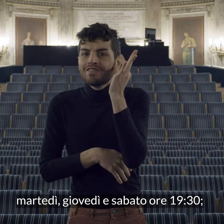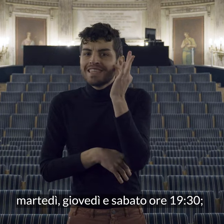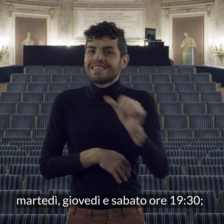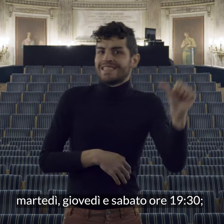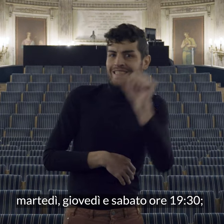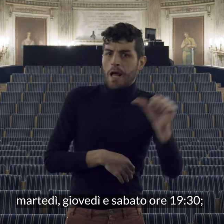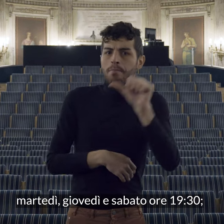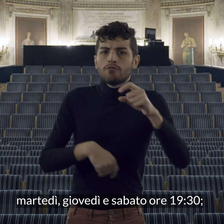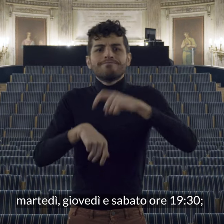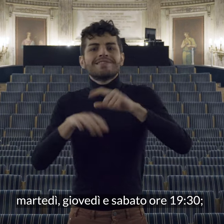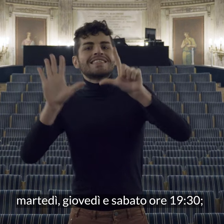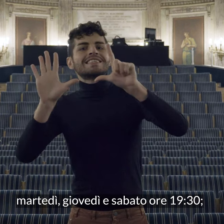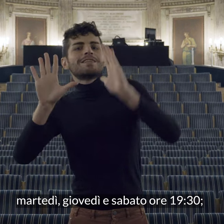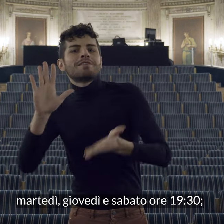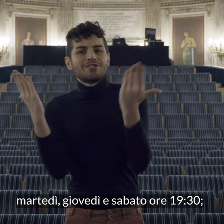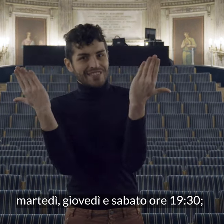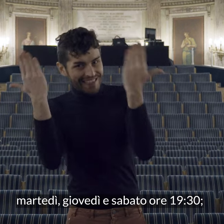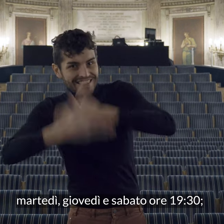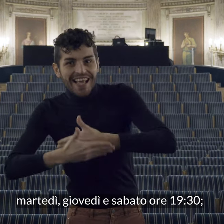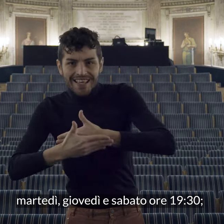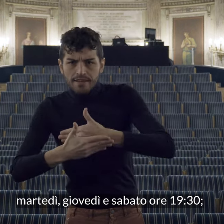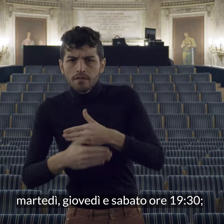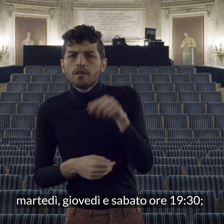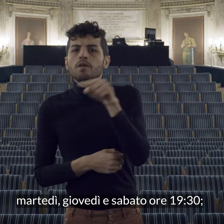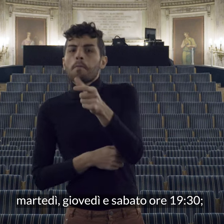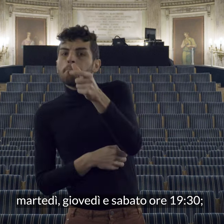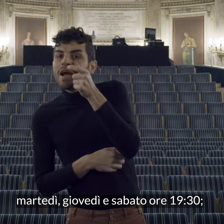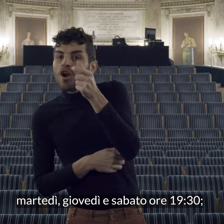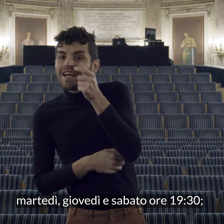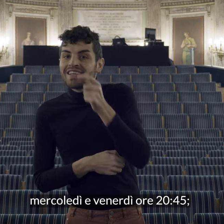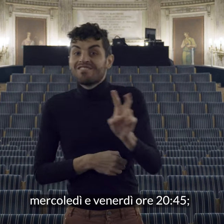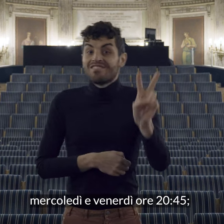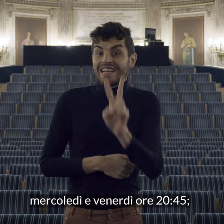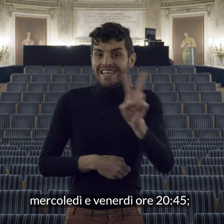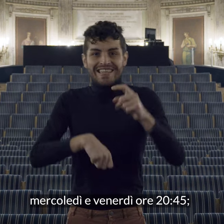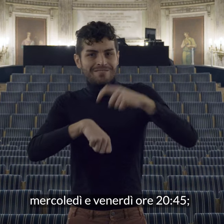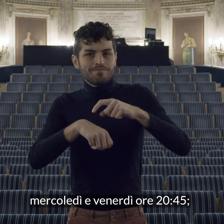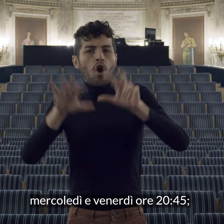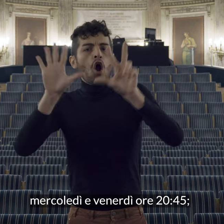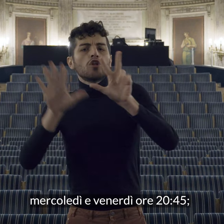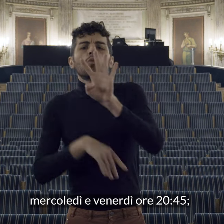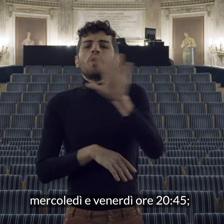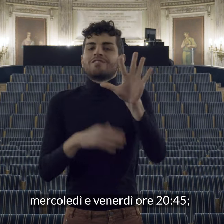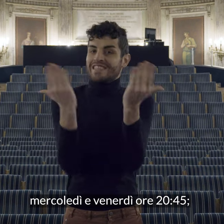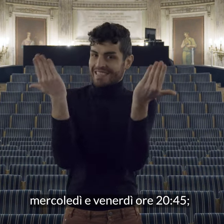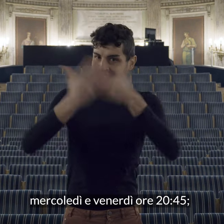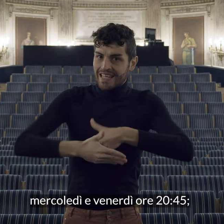giovedì e sabato ore 19 e 30 mercoledì e venerdì ore